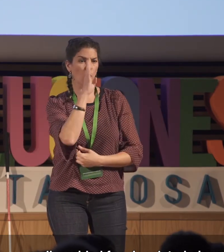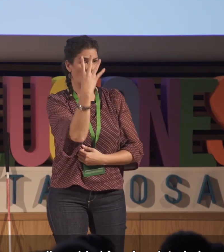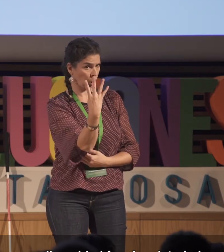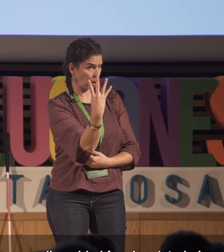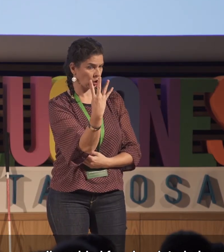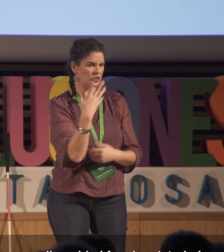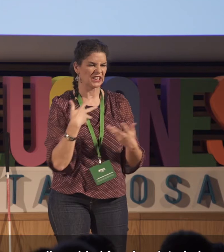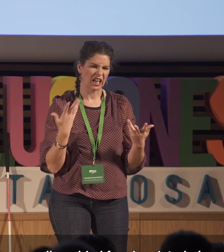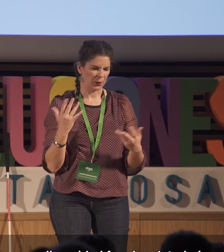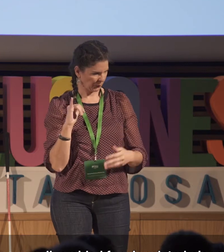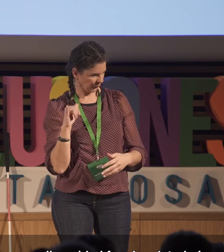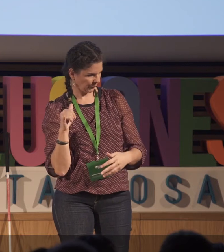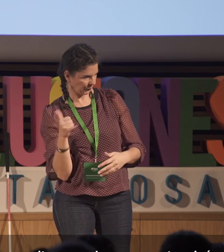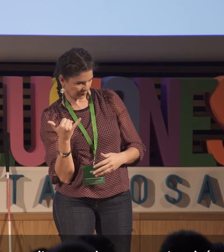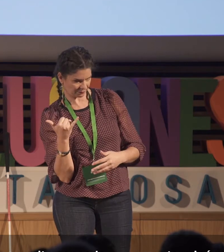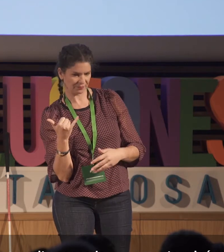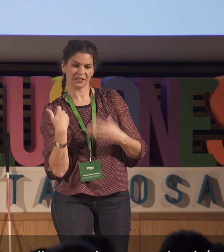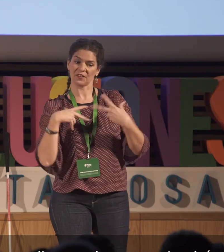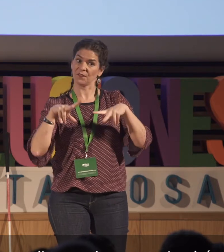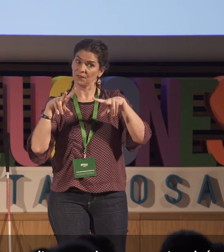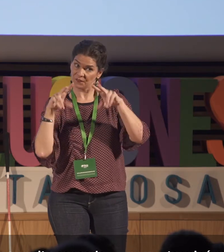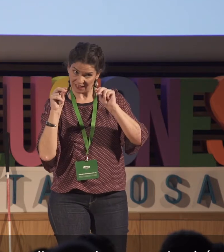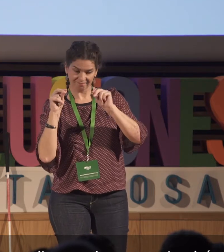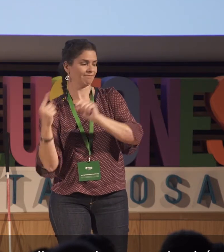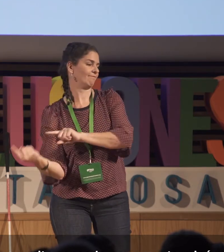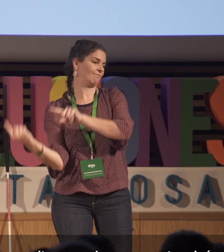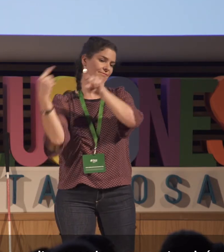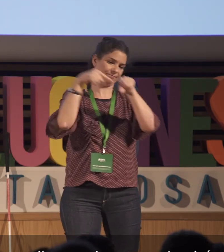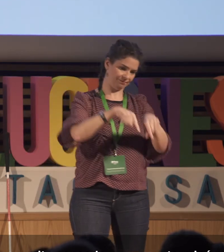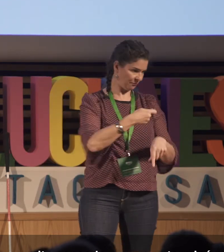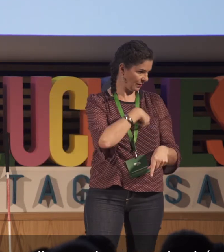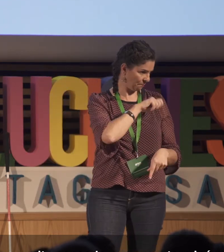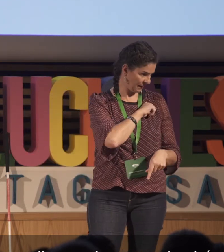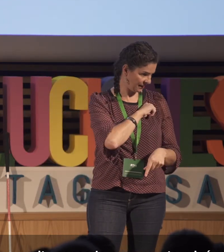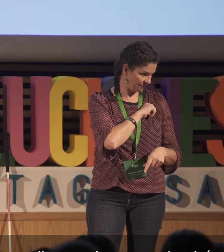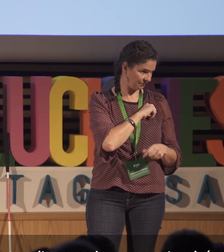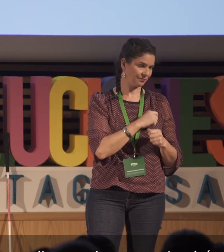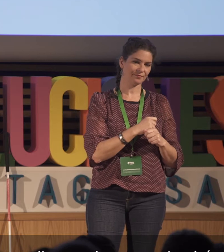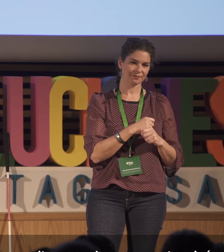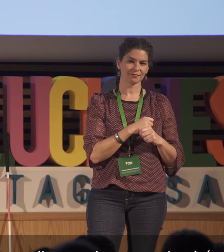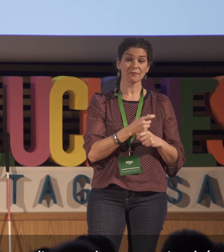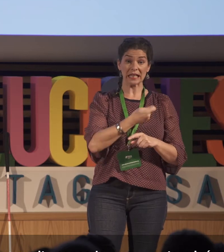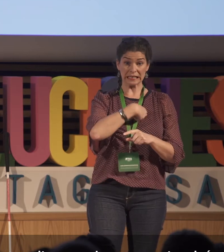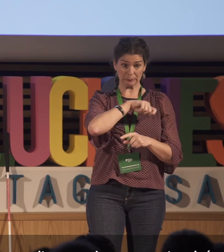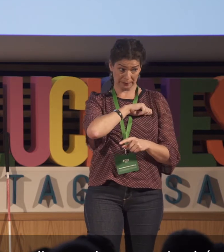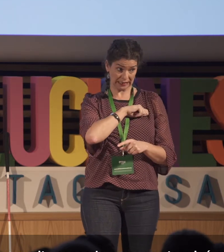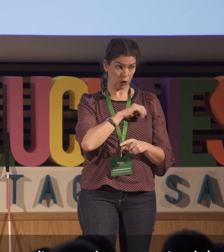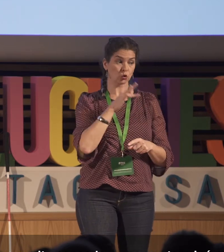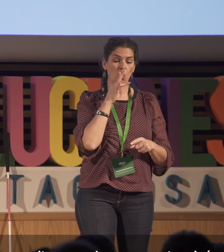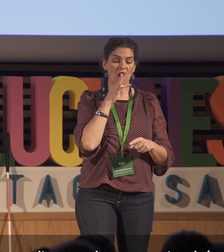durante cuatro años. La verdad que ya estaba un poquito cansada y una vez terminé me volví para aquí, para España. Pero